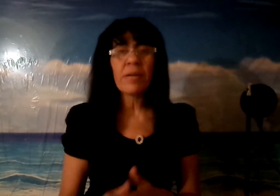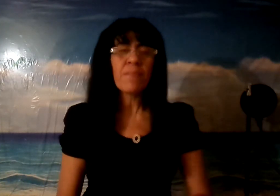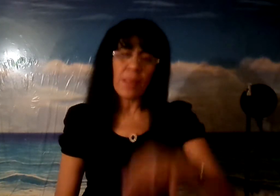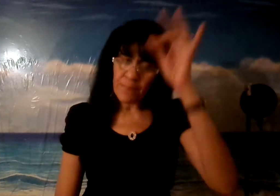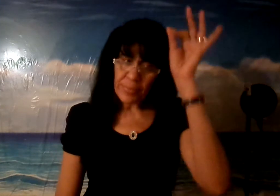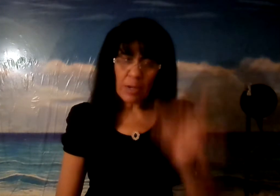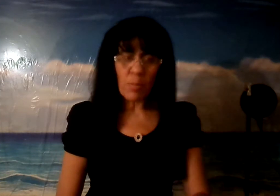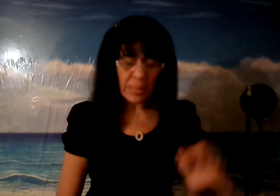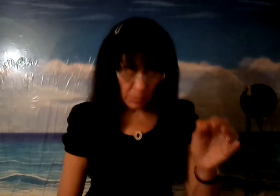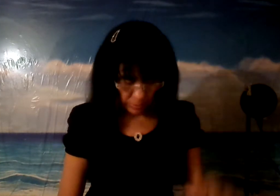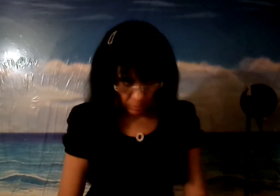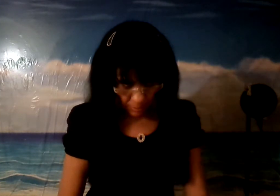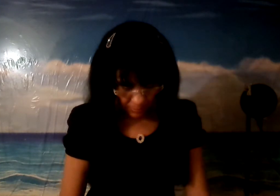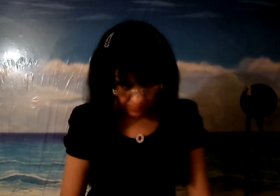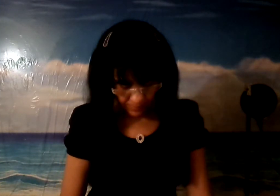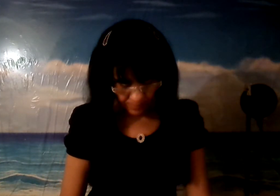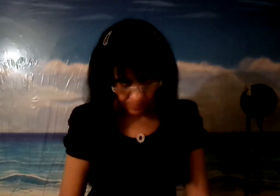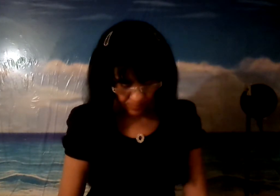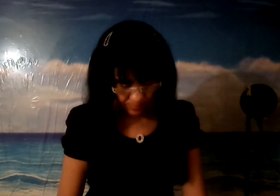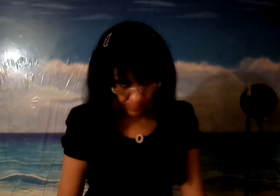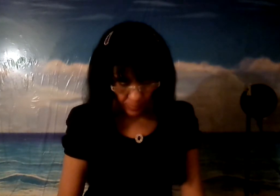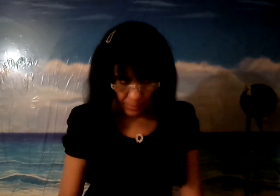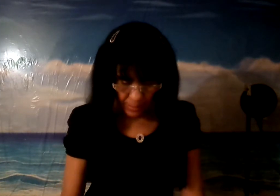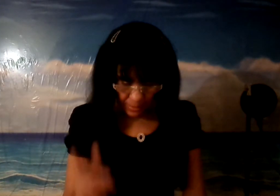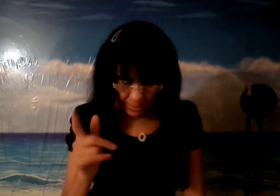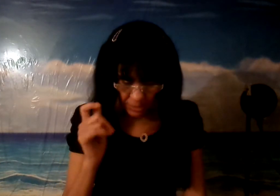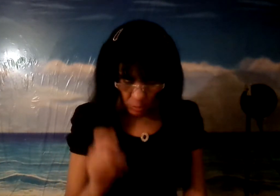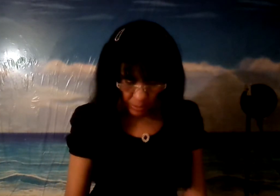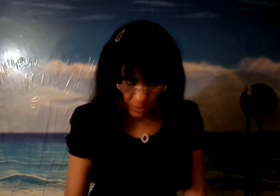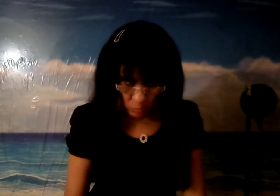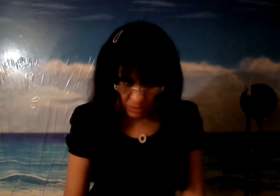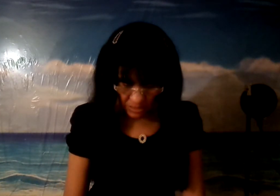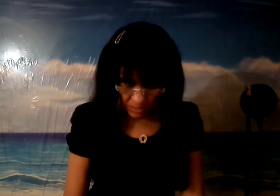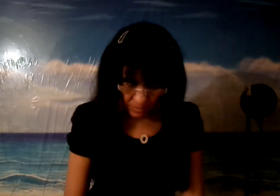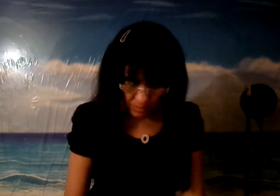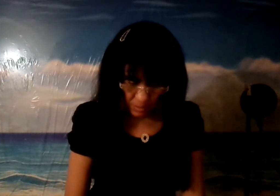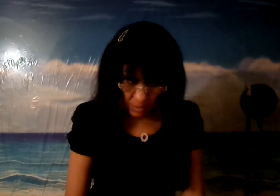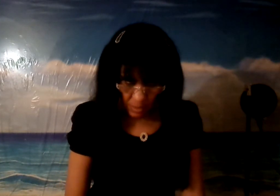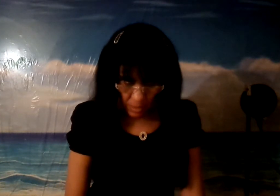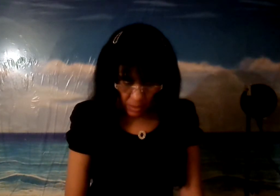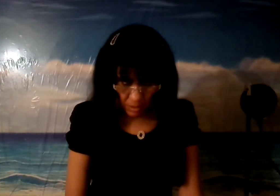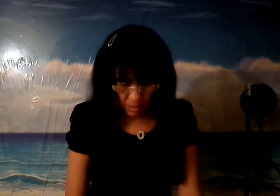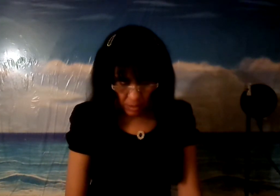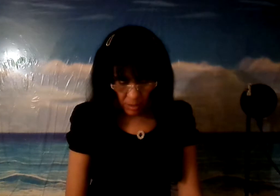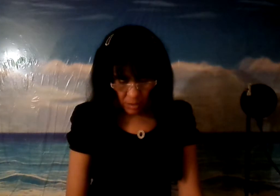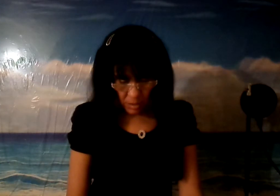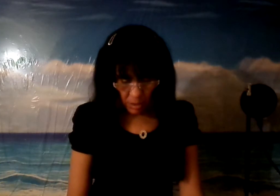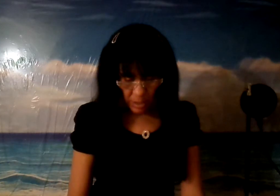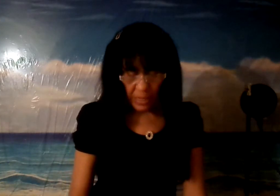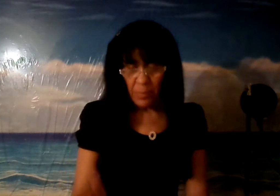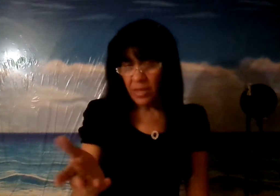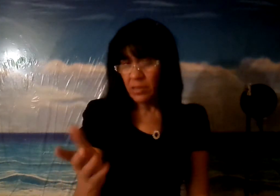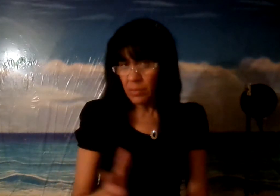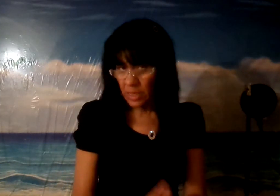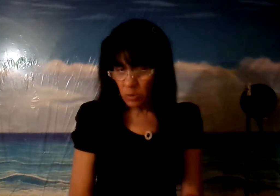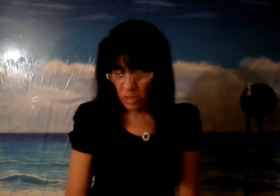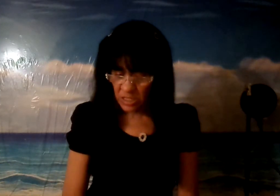comete adulterio también eso es lo que Jesús decía y también Jesús decía